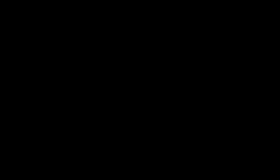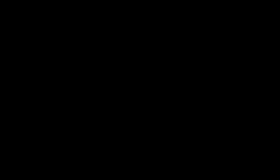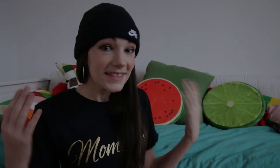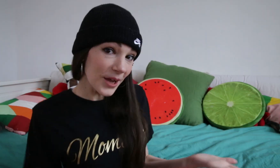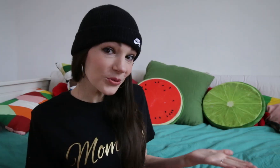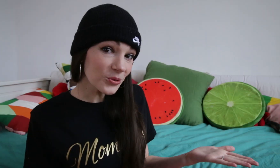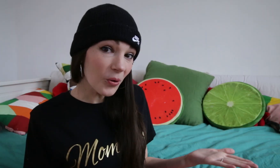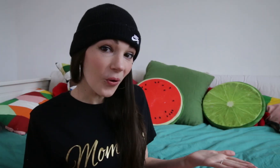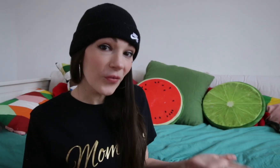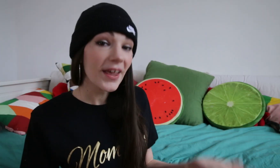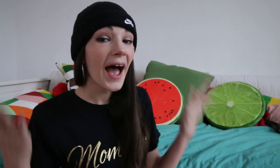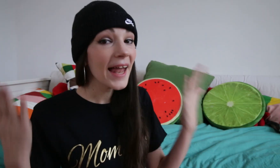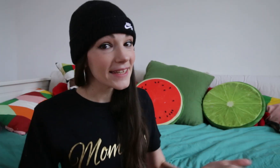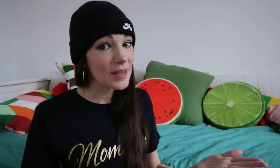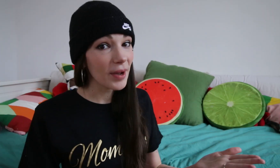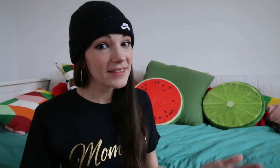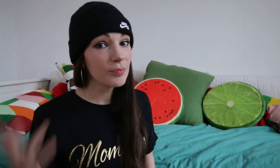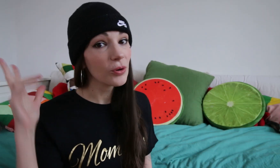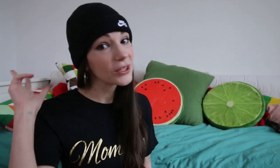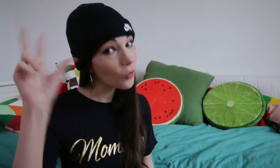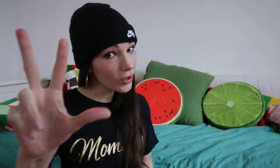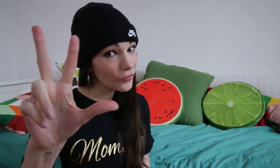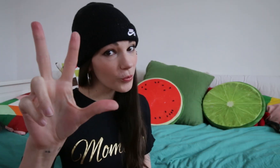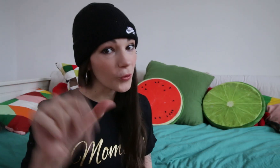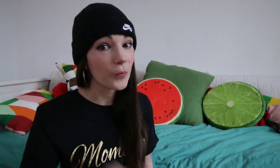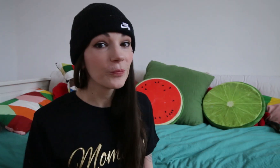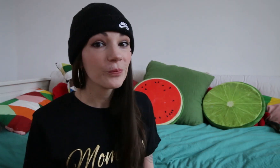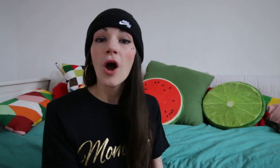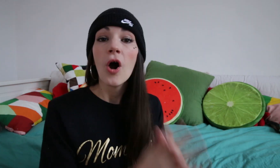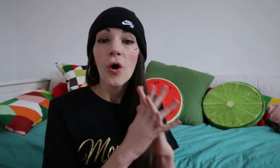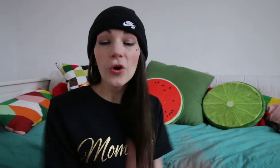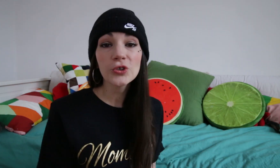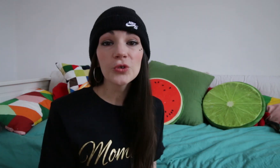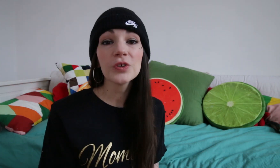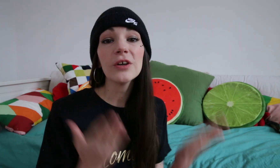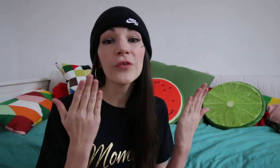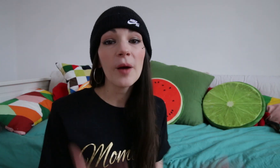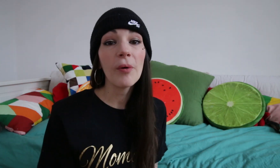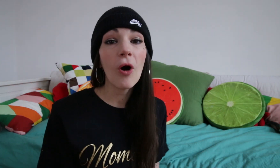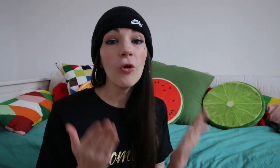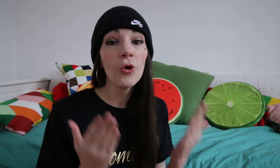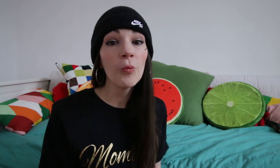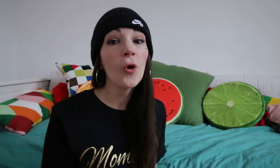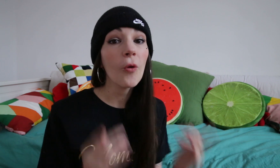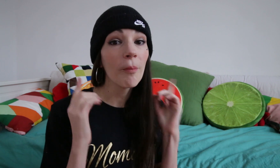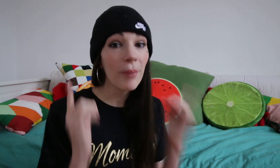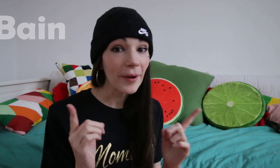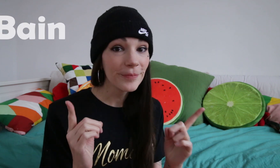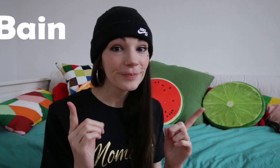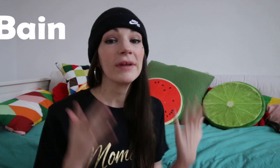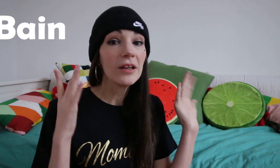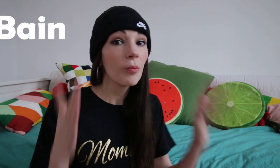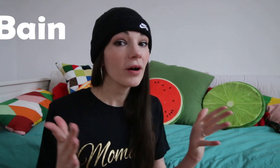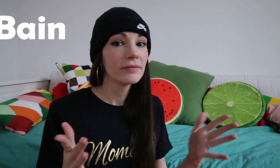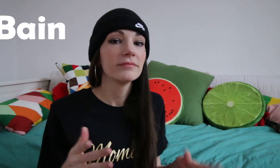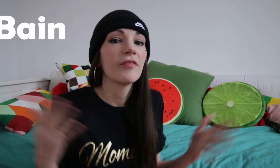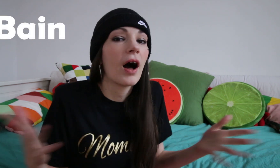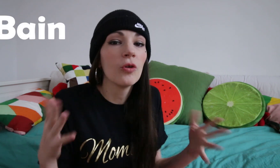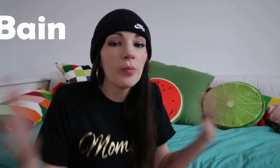Salut tout le monde ! Allez c'est parti pour les 3 nouveaux mots ! Aujourd'hui on apprend le mot bain, oui le bain, enfin le